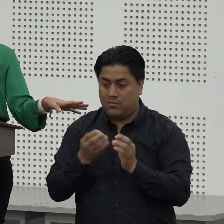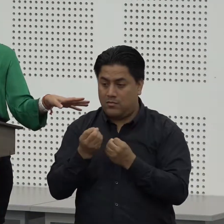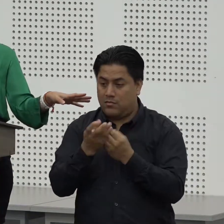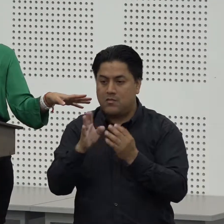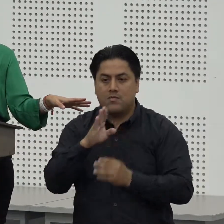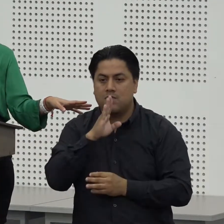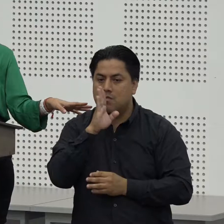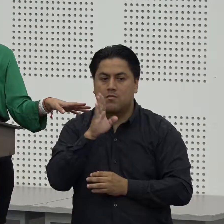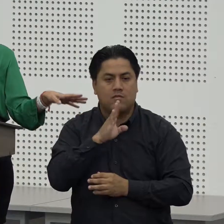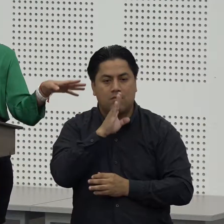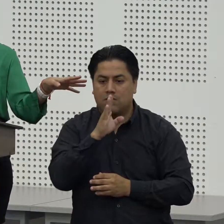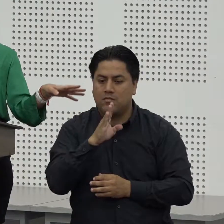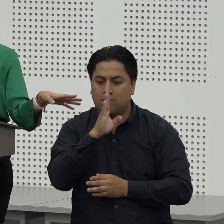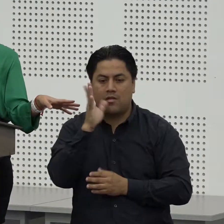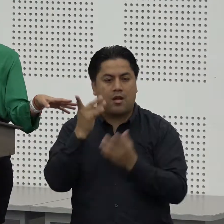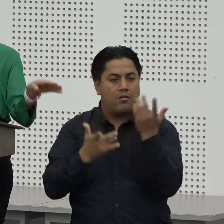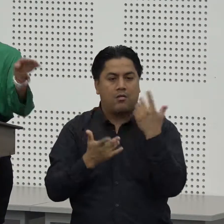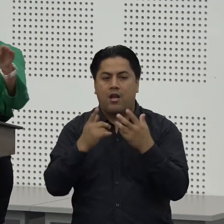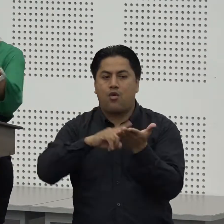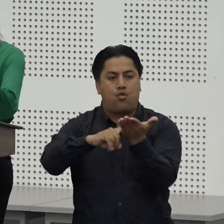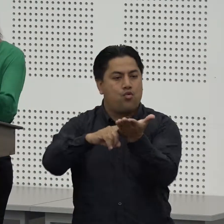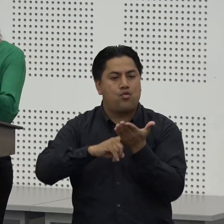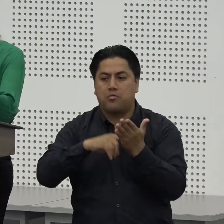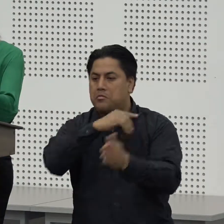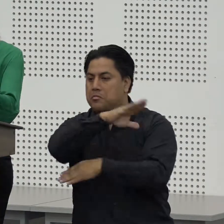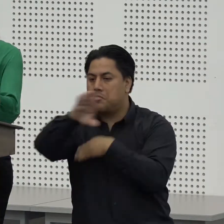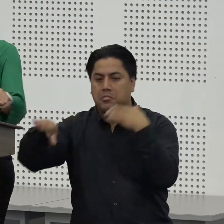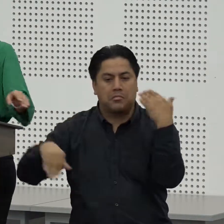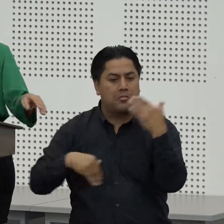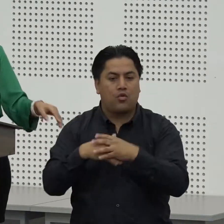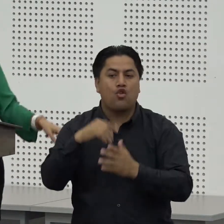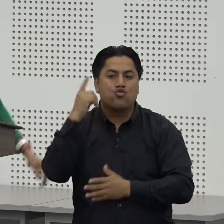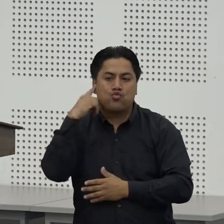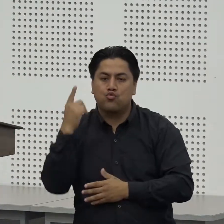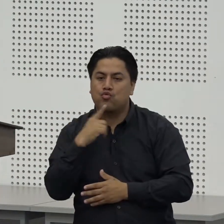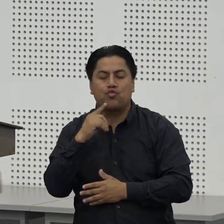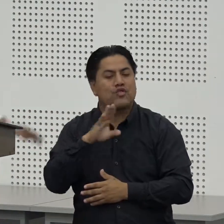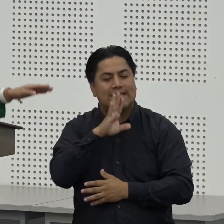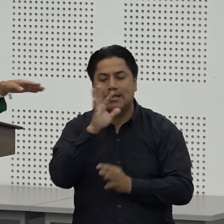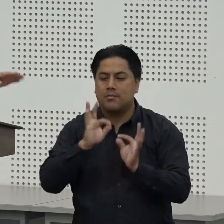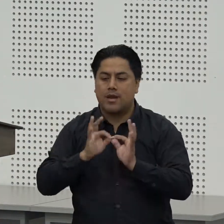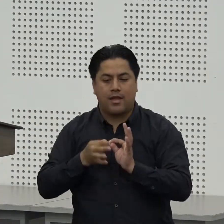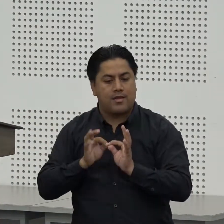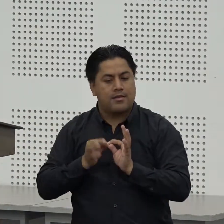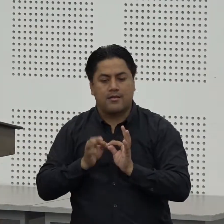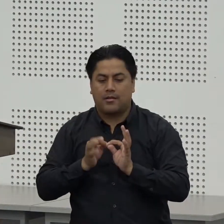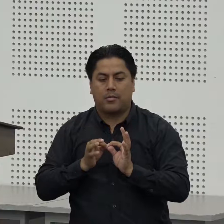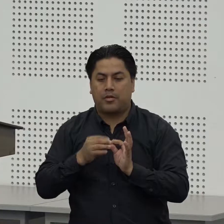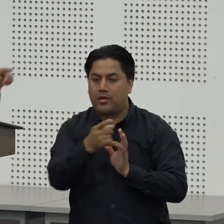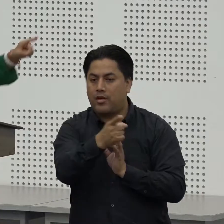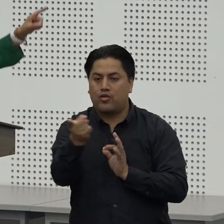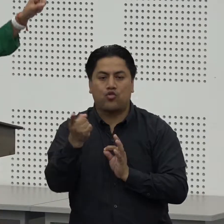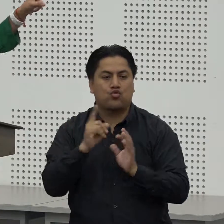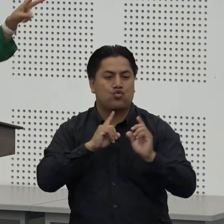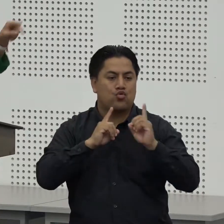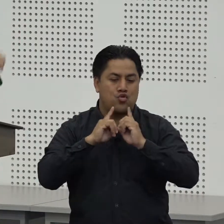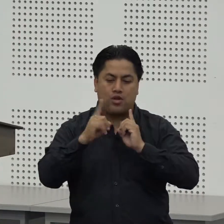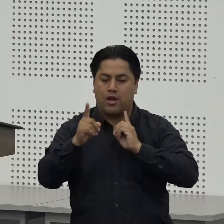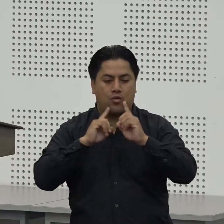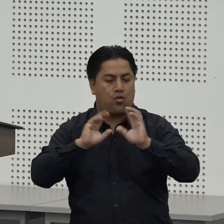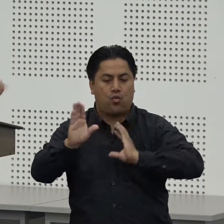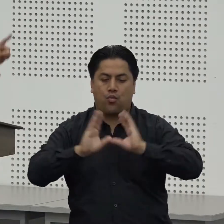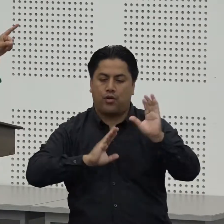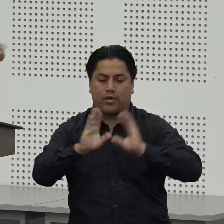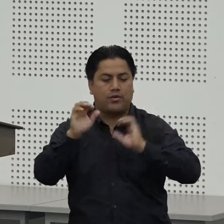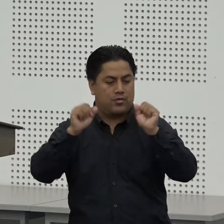va a estar en todos los eventos en todos los espacios donde estén los chicos ¿sí? para que puedan ellos también entender dos